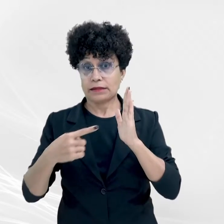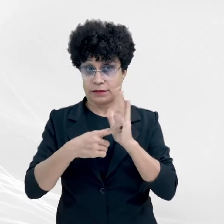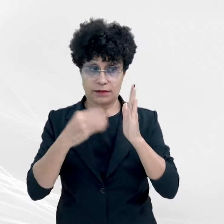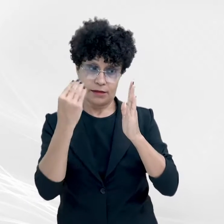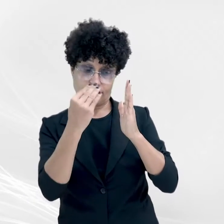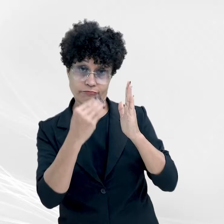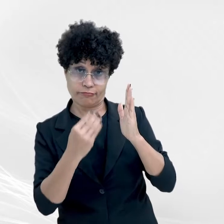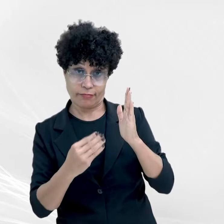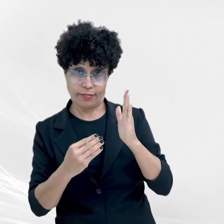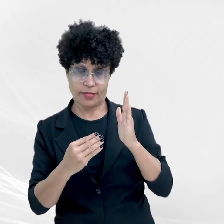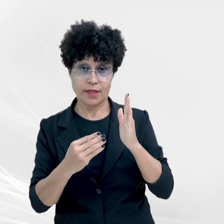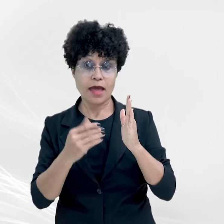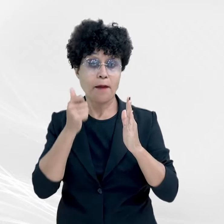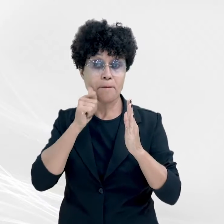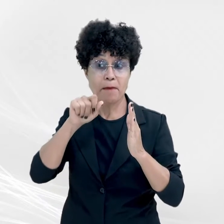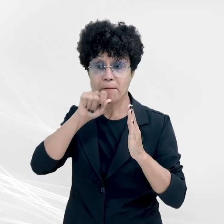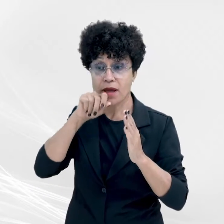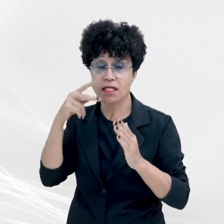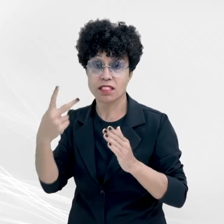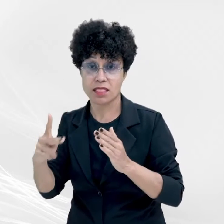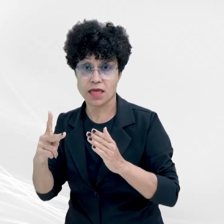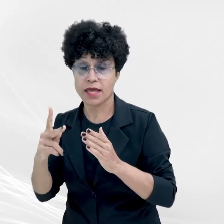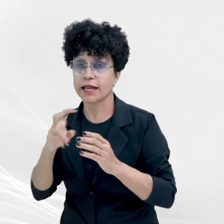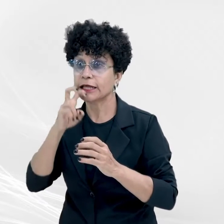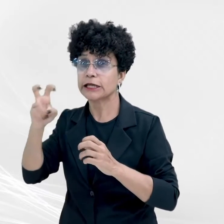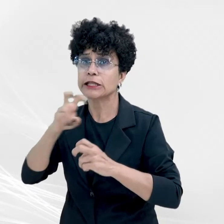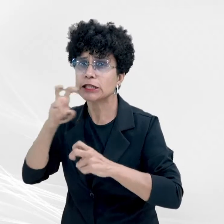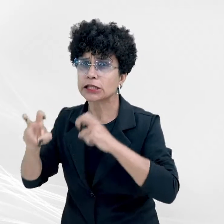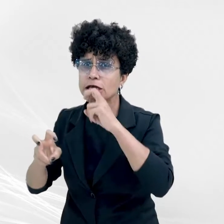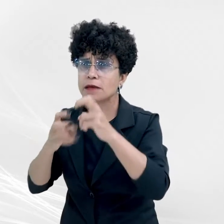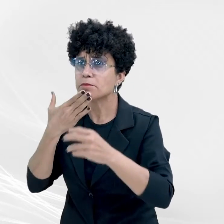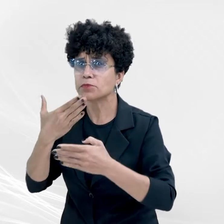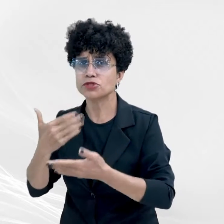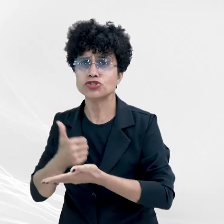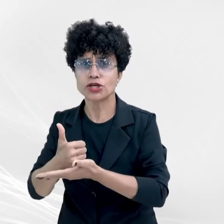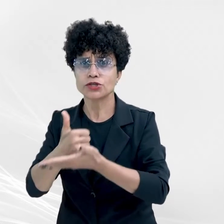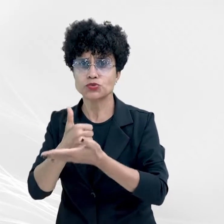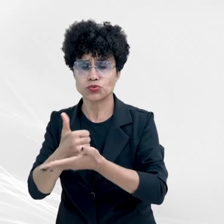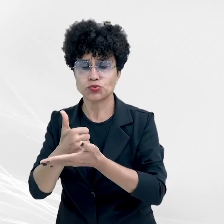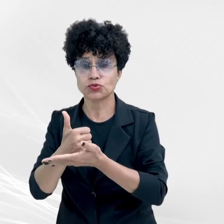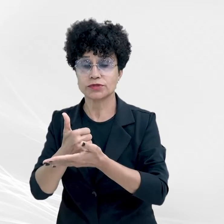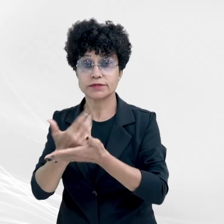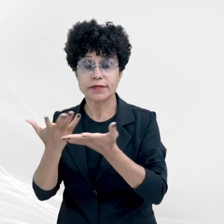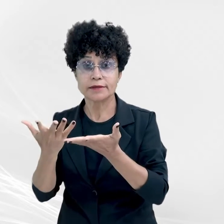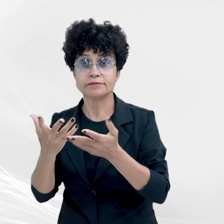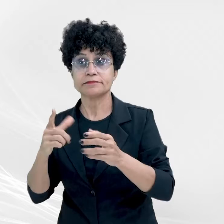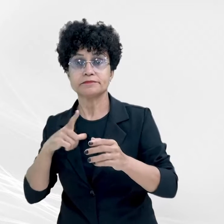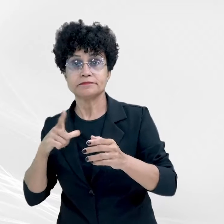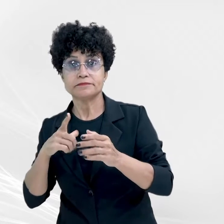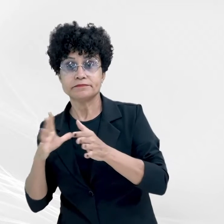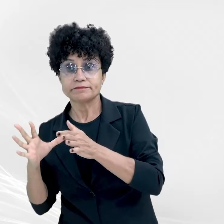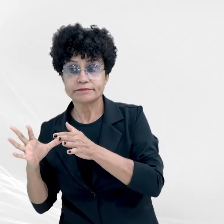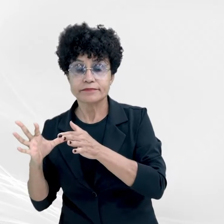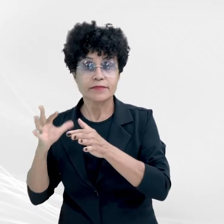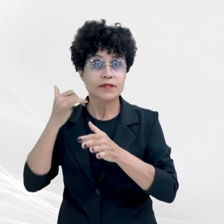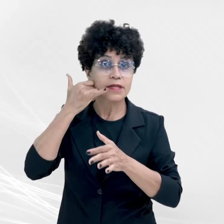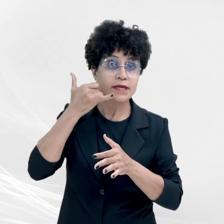a genitora do réu começou a gritar por socorro e pedir ajuda, tendo efetuado ligações para a polícia militar,